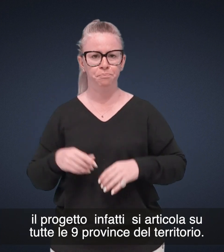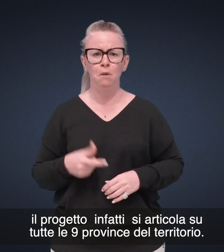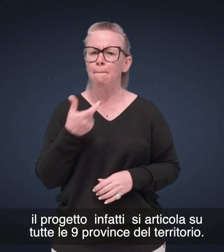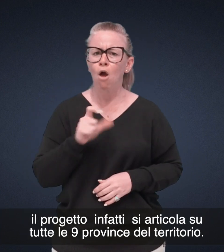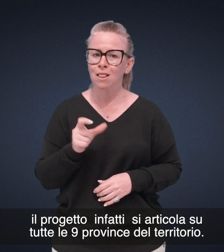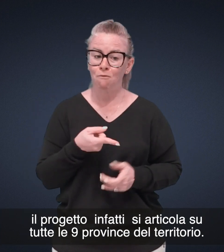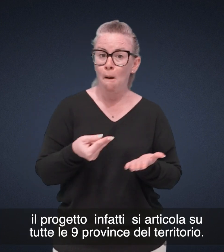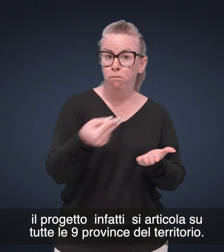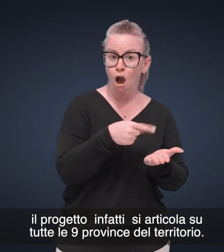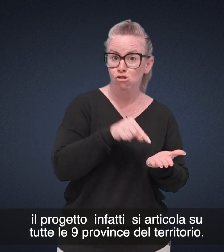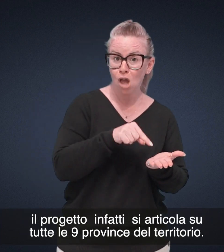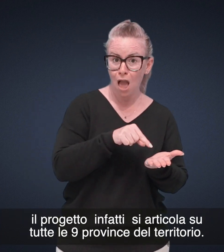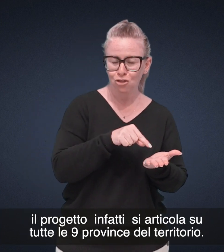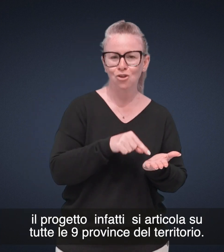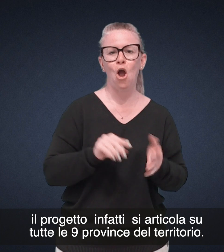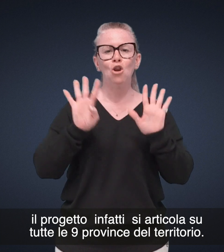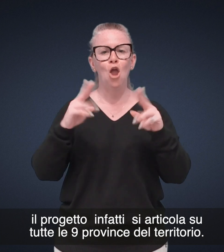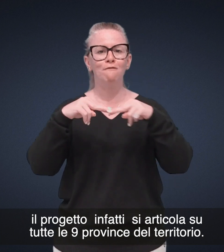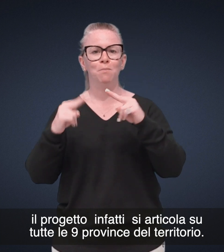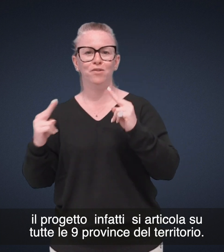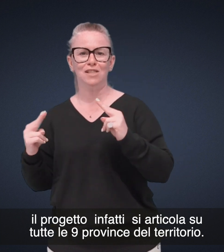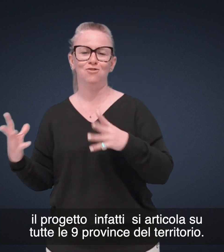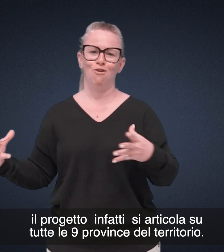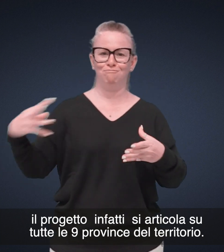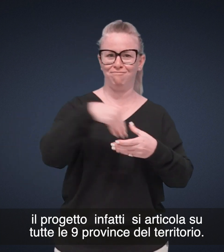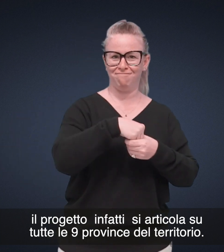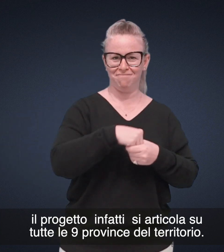progetto, infatti, si articola su tutte le nove province del territorio.